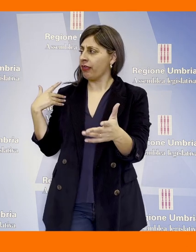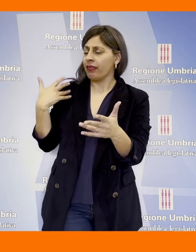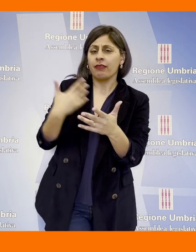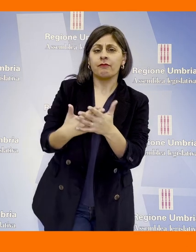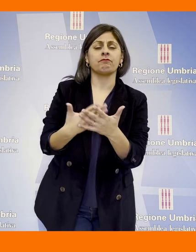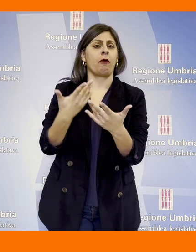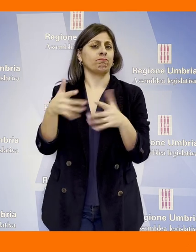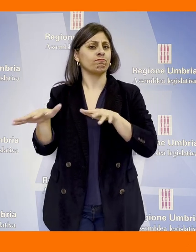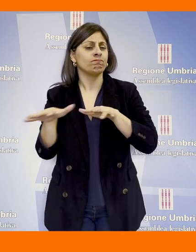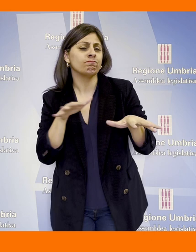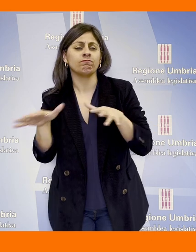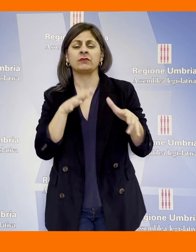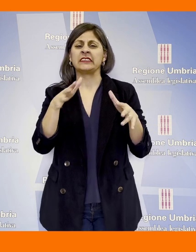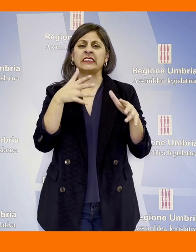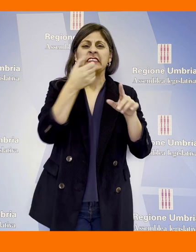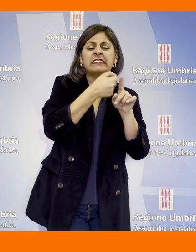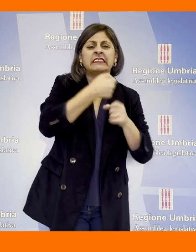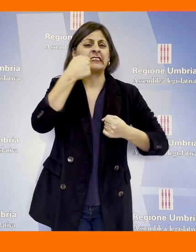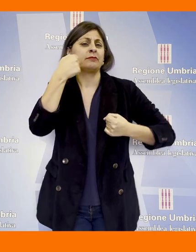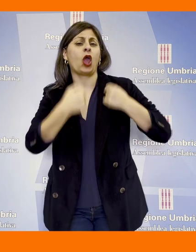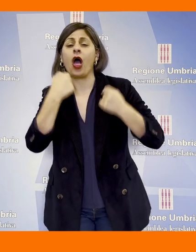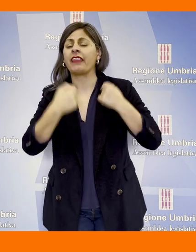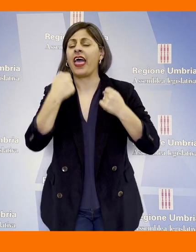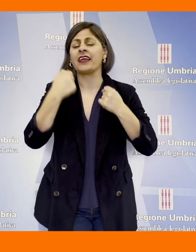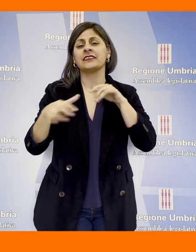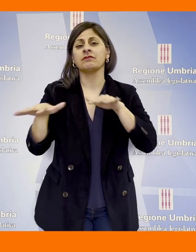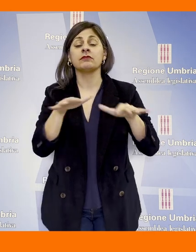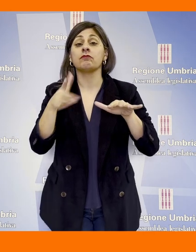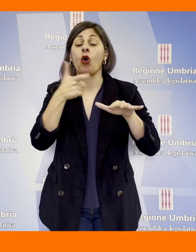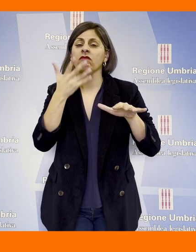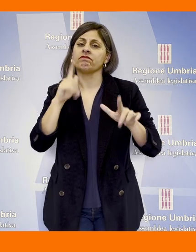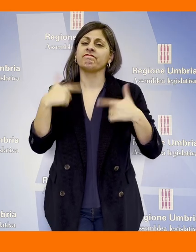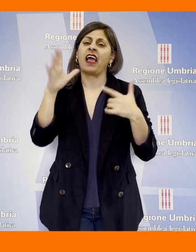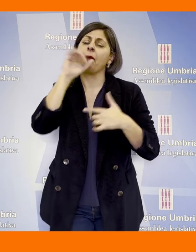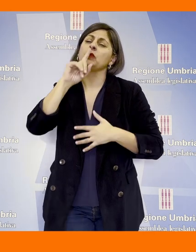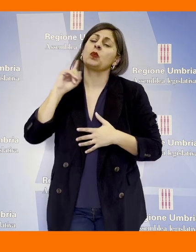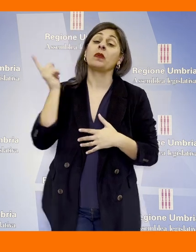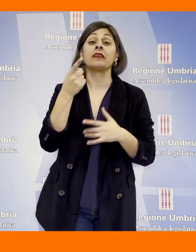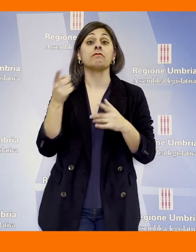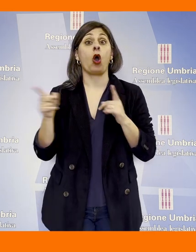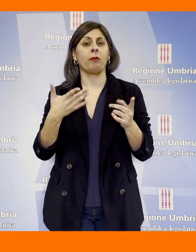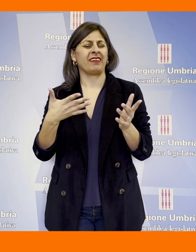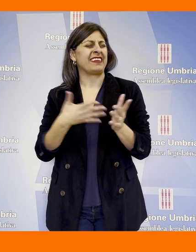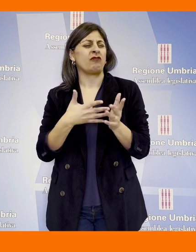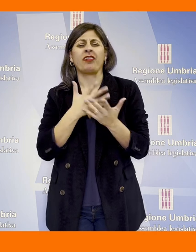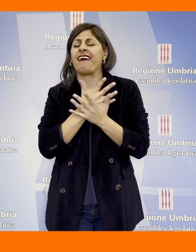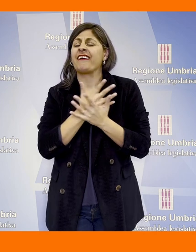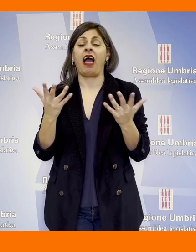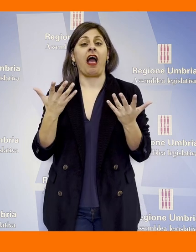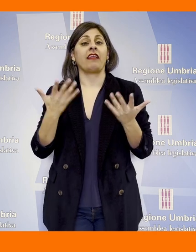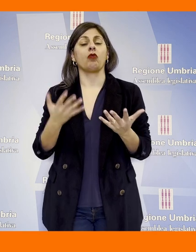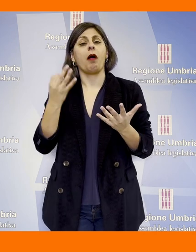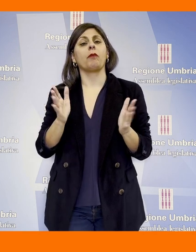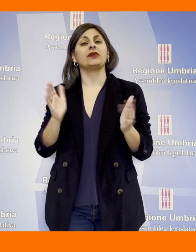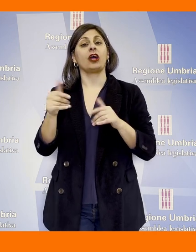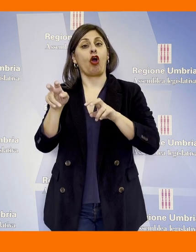tempi hanno messo in atto ovunque forme di protesta per far capire a tutti il momento di difficoltà, di grande difficoltà in cui